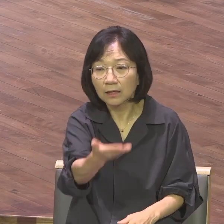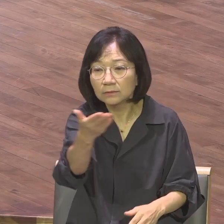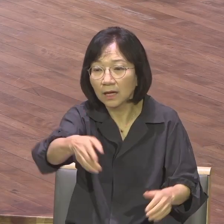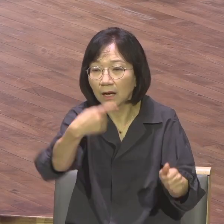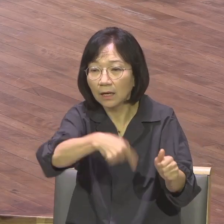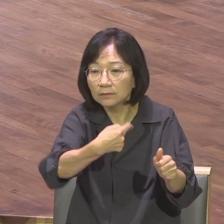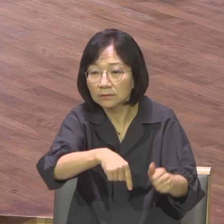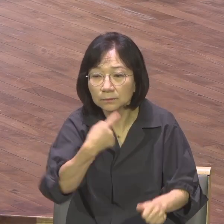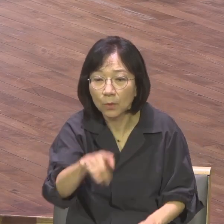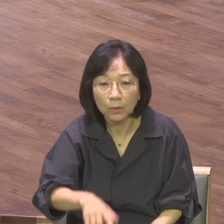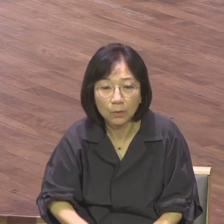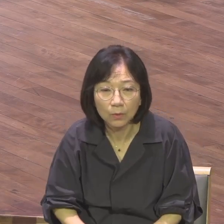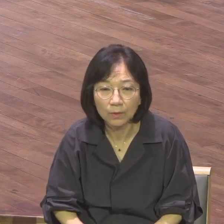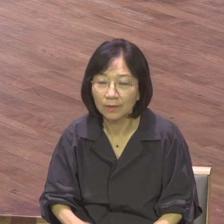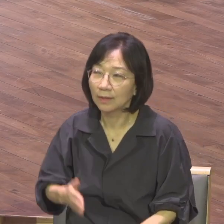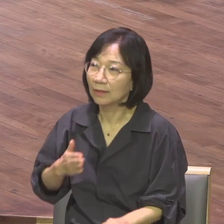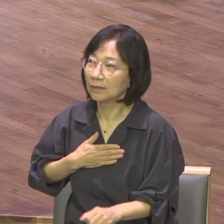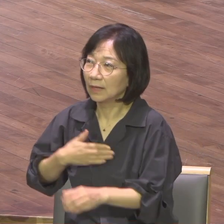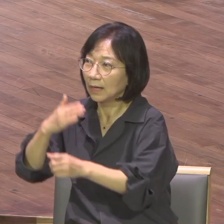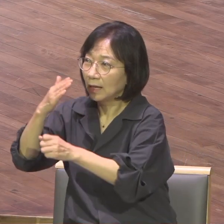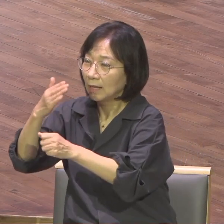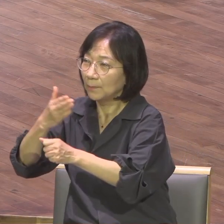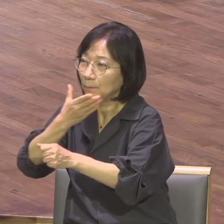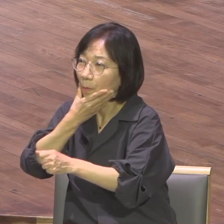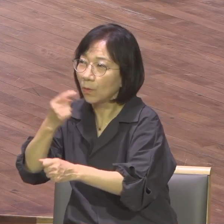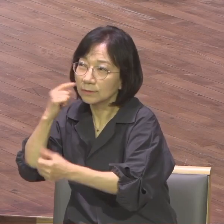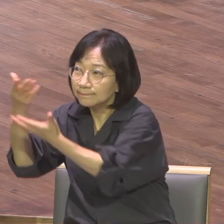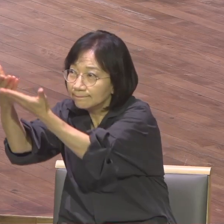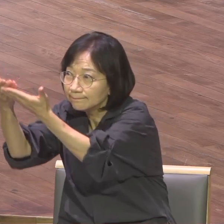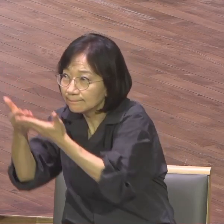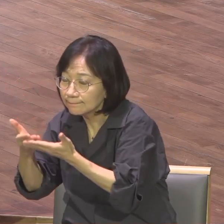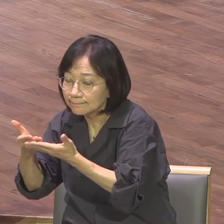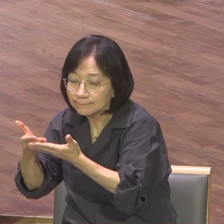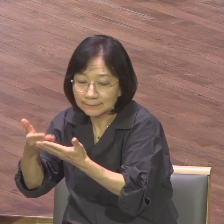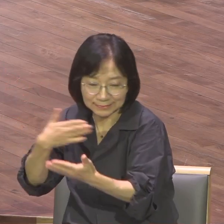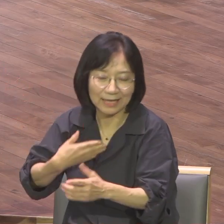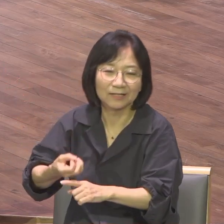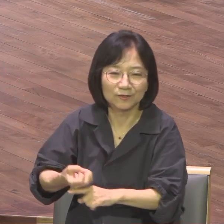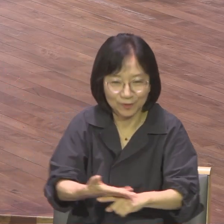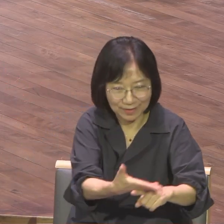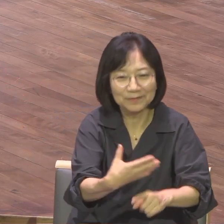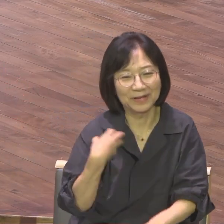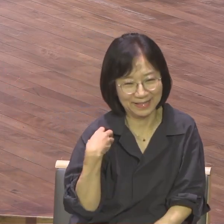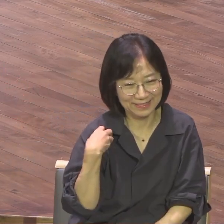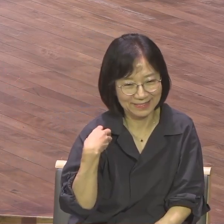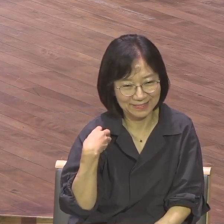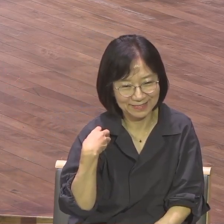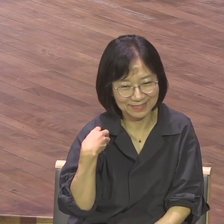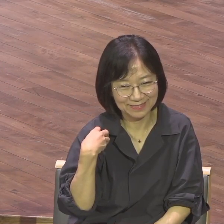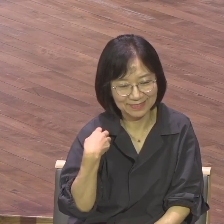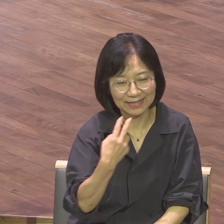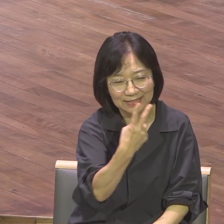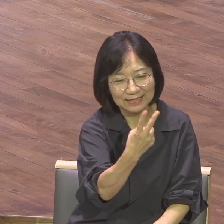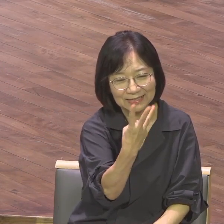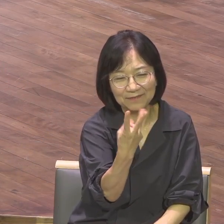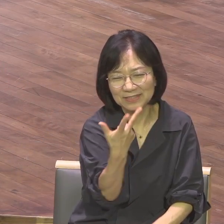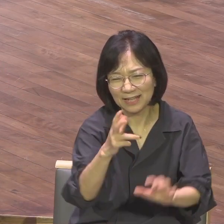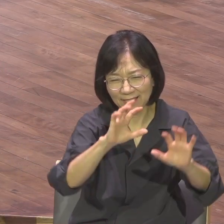복음을 우리의 후대에게 전달하고 2, 3, 7에게까지 전달하는 것이 그게 바로 우리가 해야 될